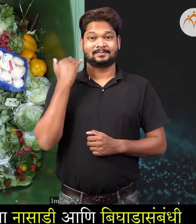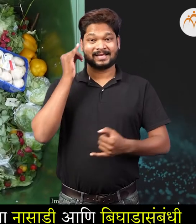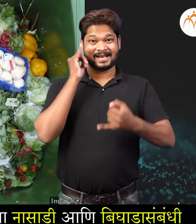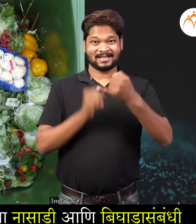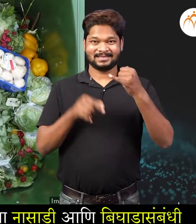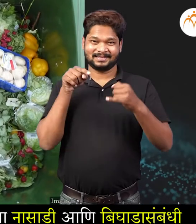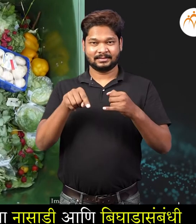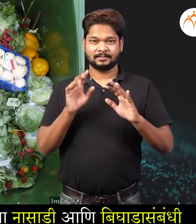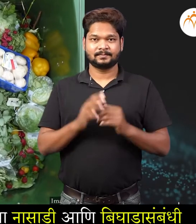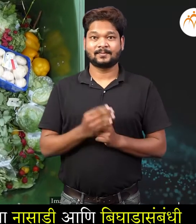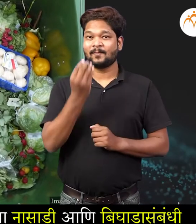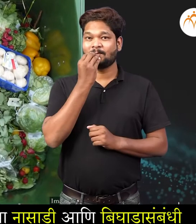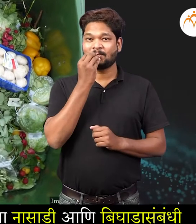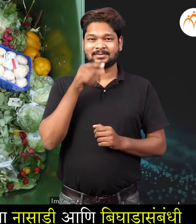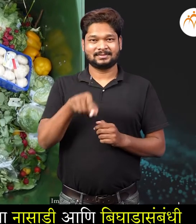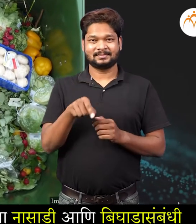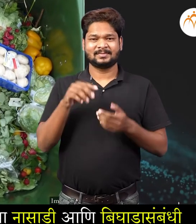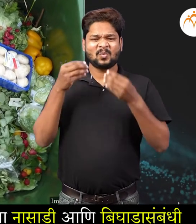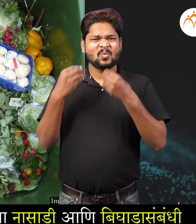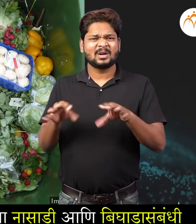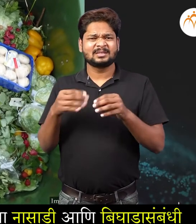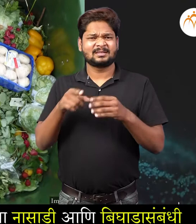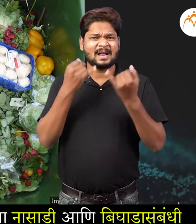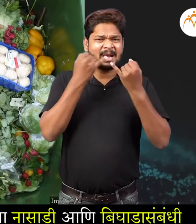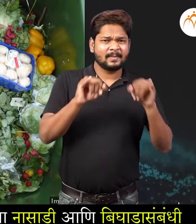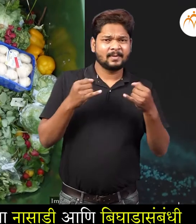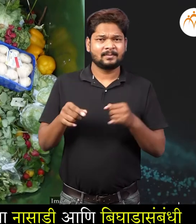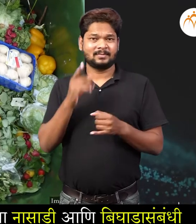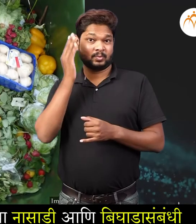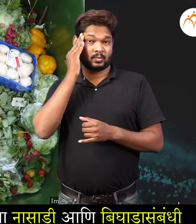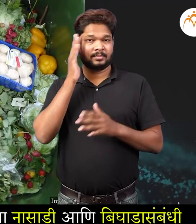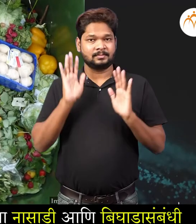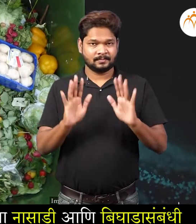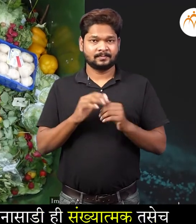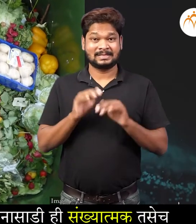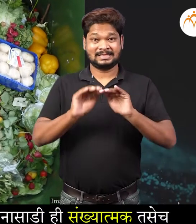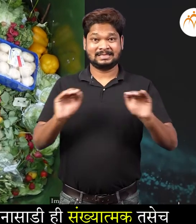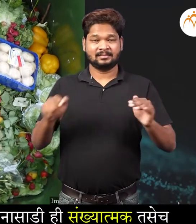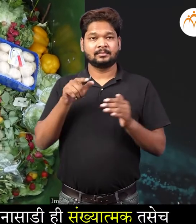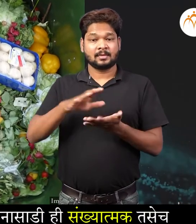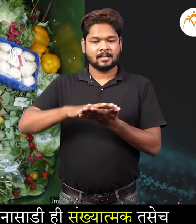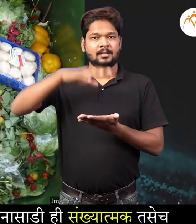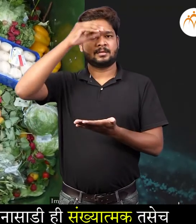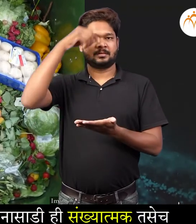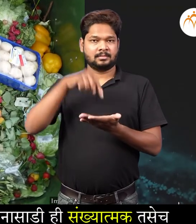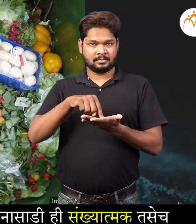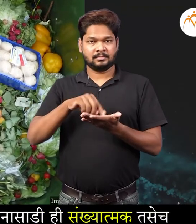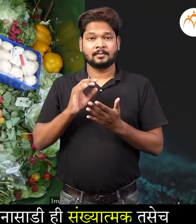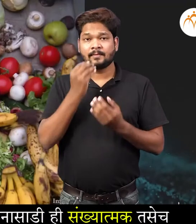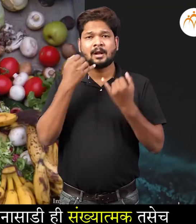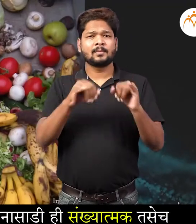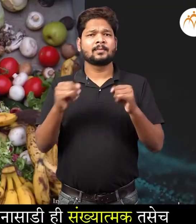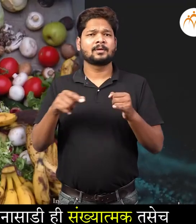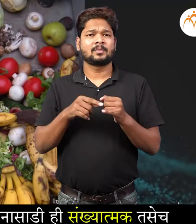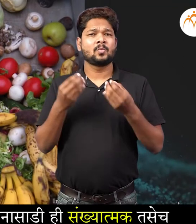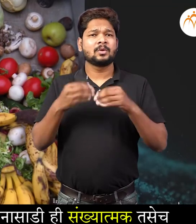या आदीचा विडियो मदे अन्नाची नासाडी आणी बिगाडा संबंधी माहिती गितली मुलानों तुम्ही शिकलात के अन्ना नासाडी